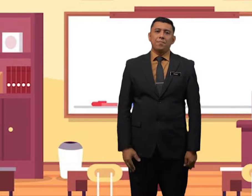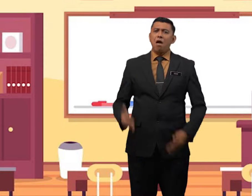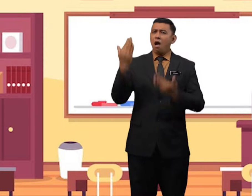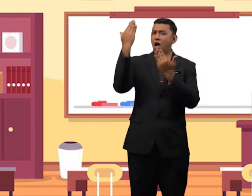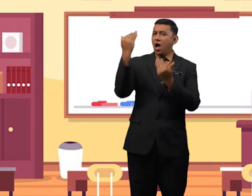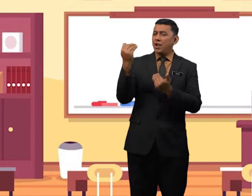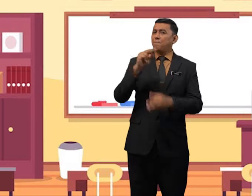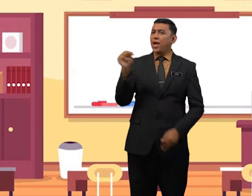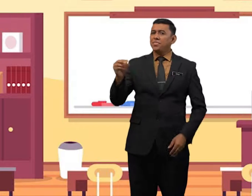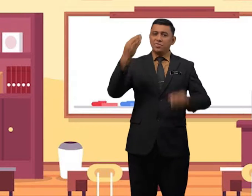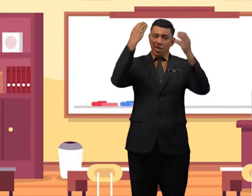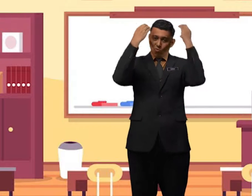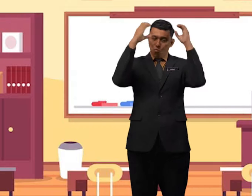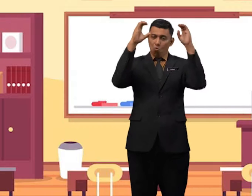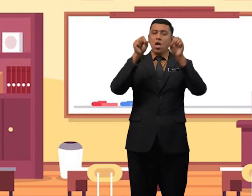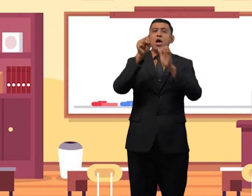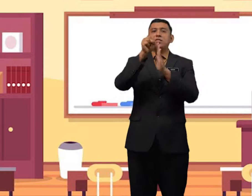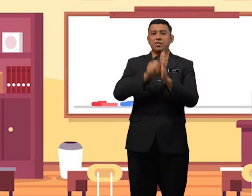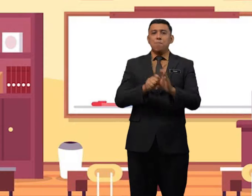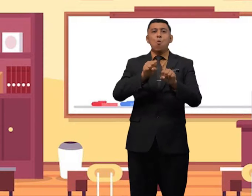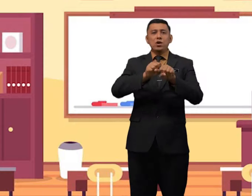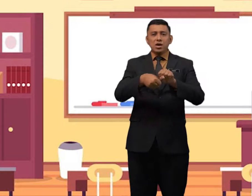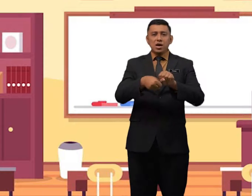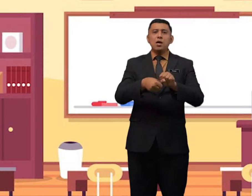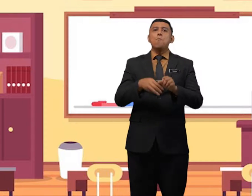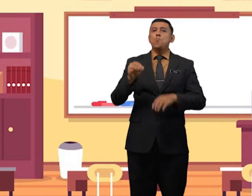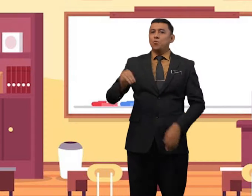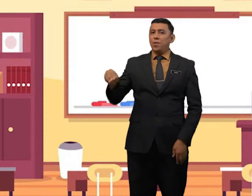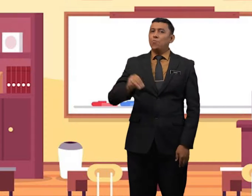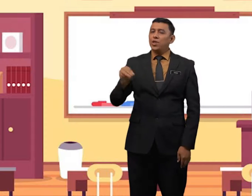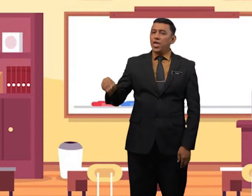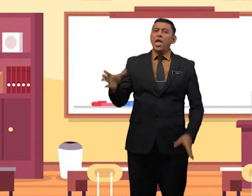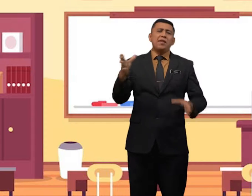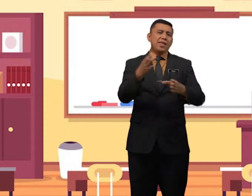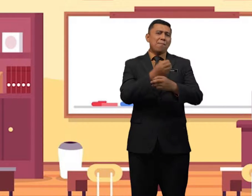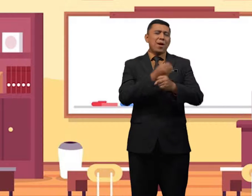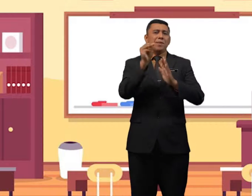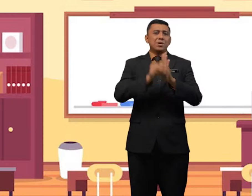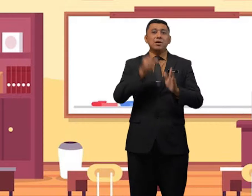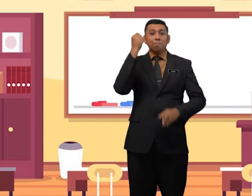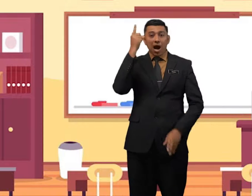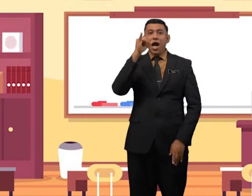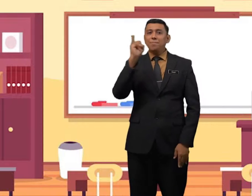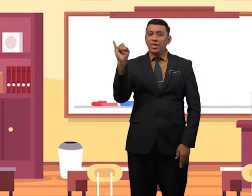Harapan cikgu semoga murid-murid dapat memahami